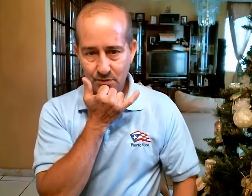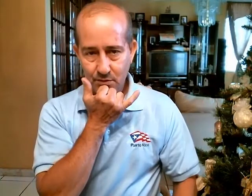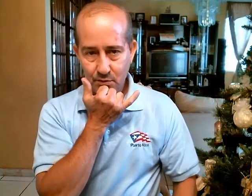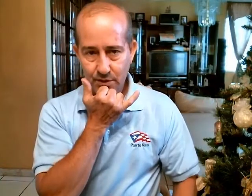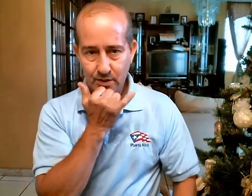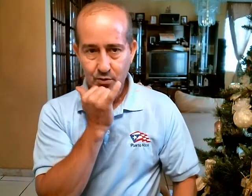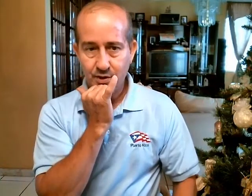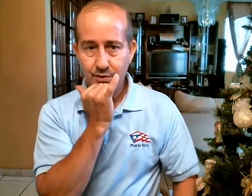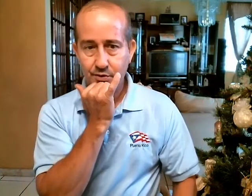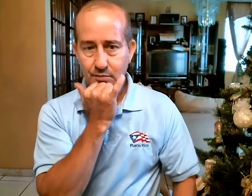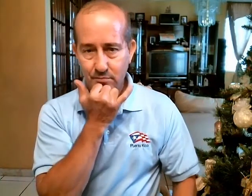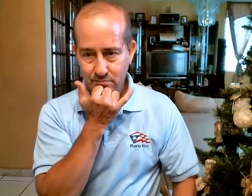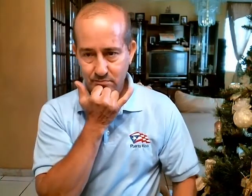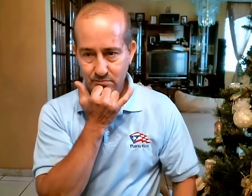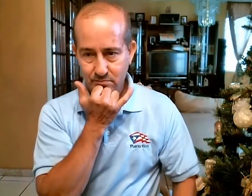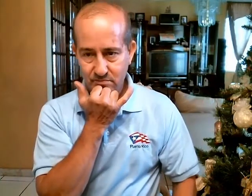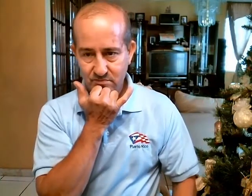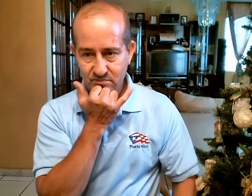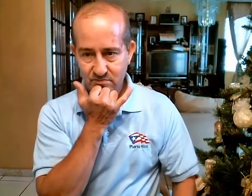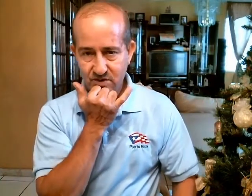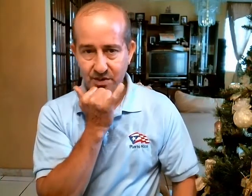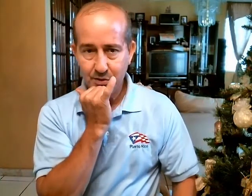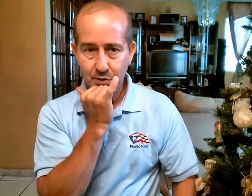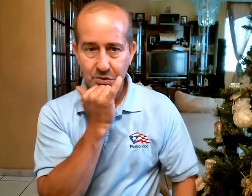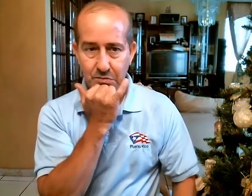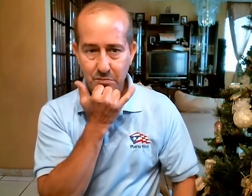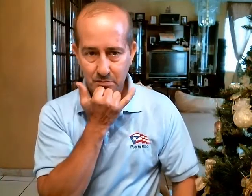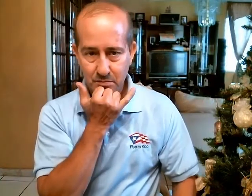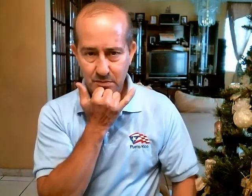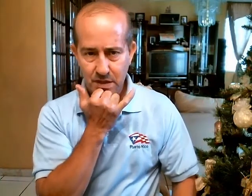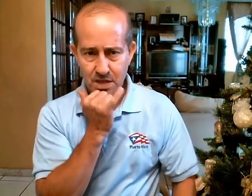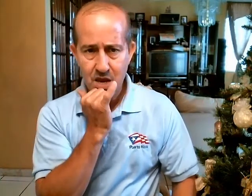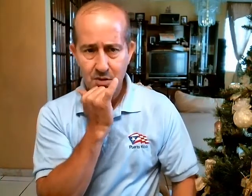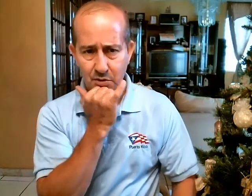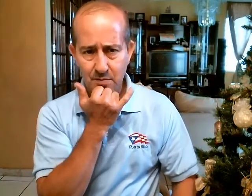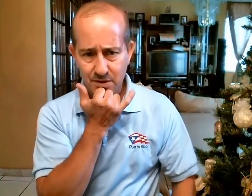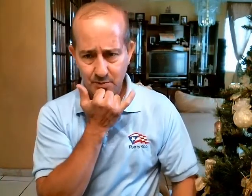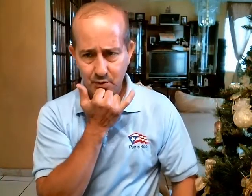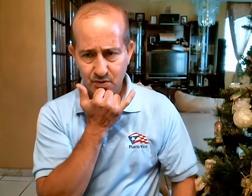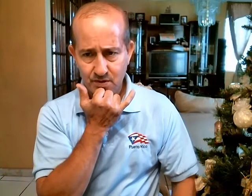Error Erróneo Dañado También se puede usar